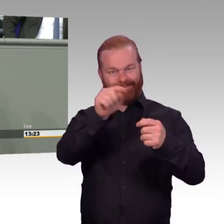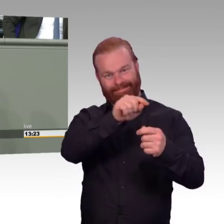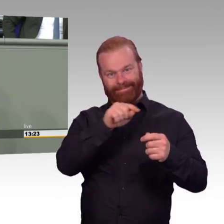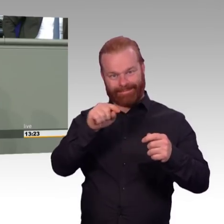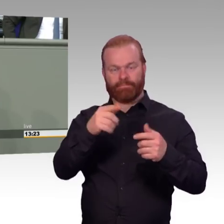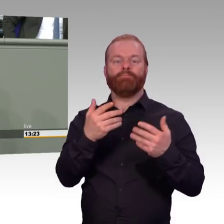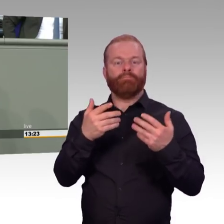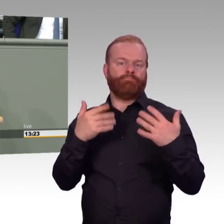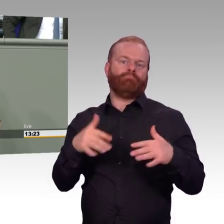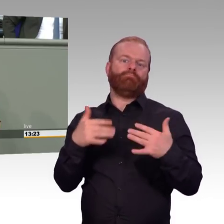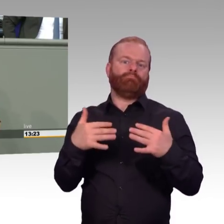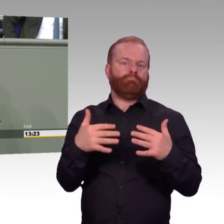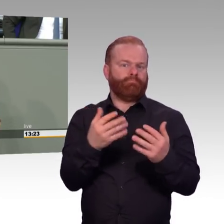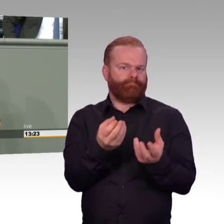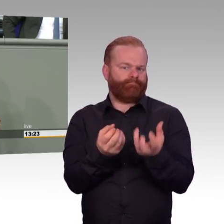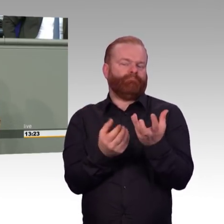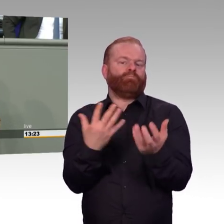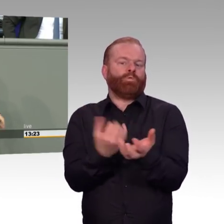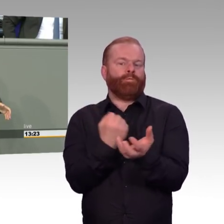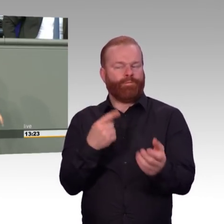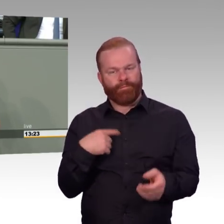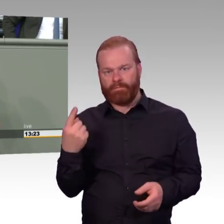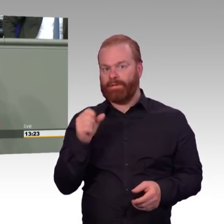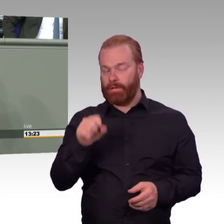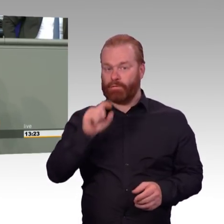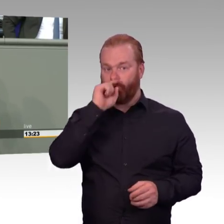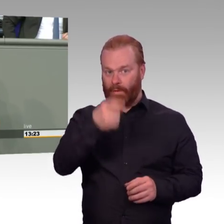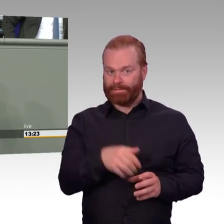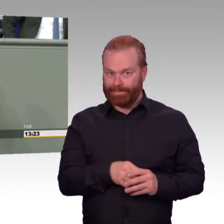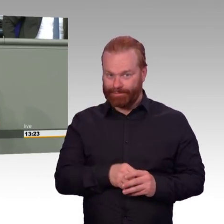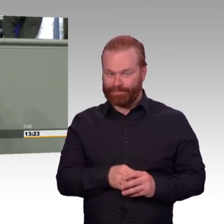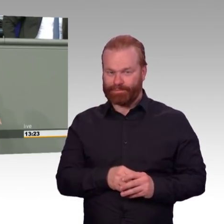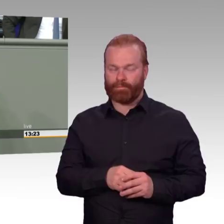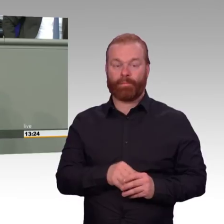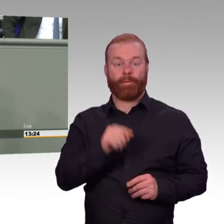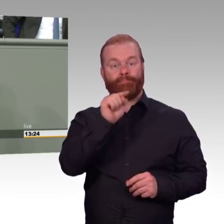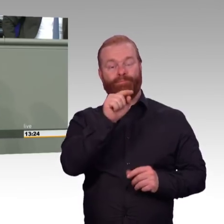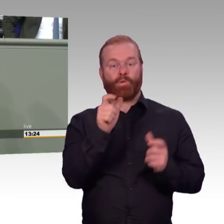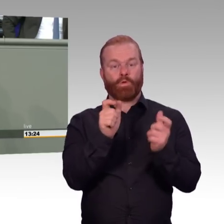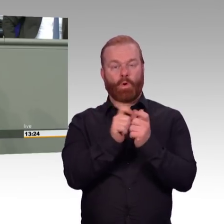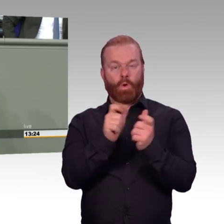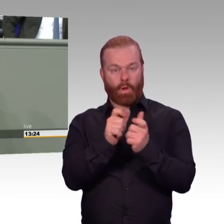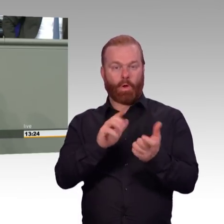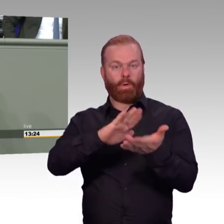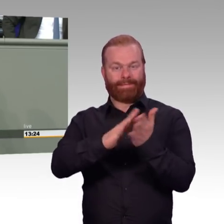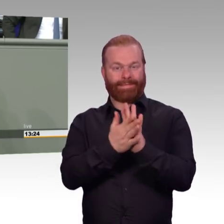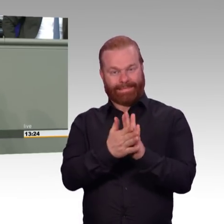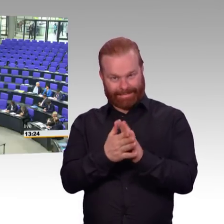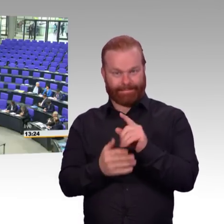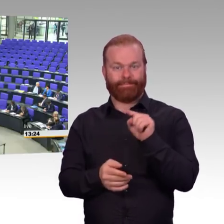die Menschen dürfen zu Recht erwarten, dass die Umsetzung jetzt erfolgt. Und liebe Kolleginnen und Kollegen von den Grünen. Ich glaube, Sie haben in den letzten Wochen mit Ihrem